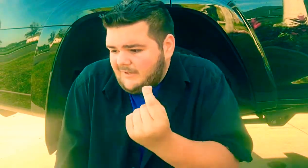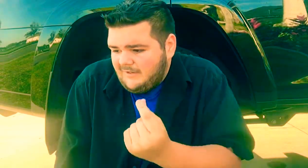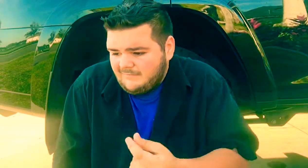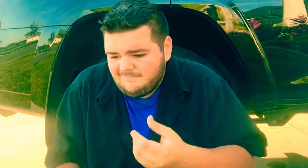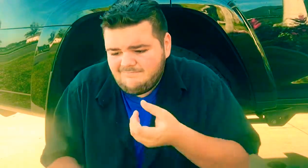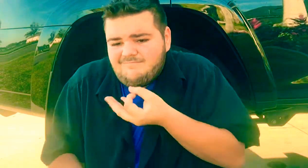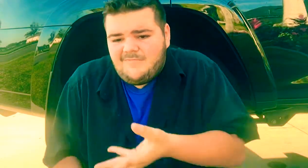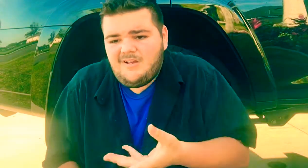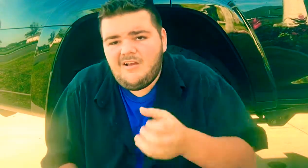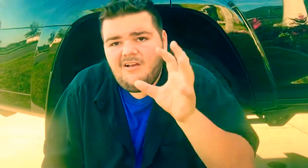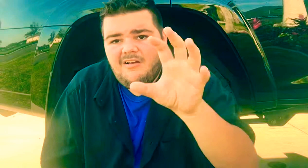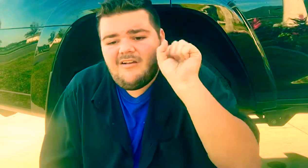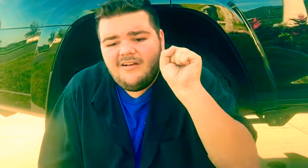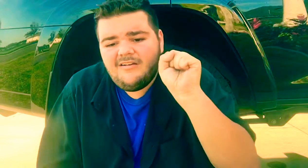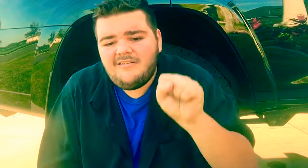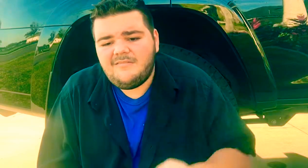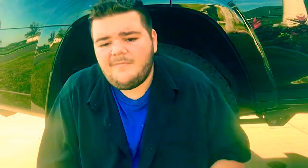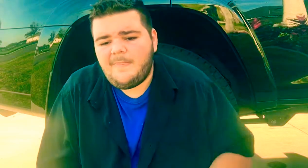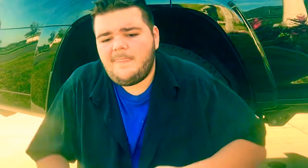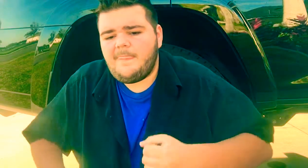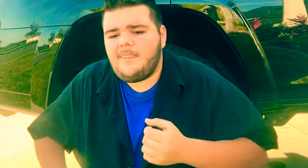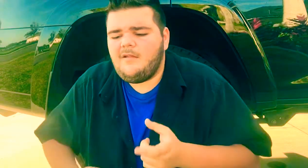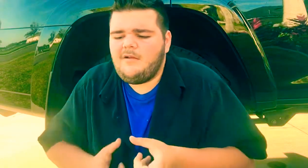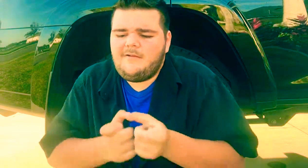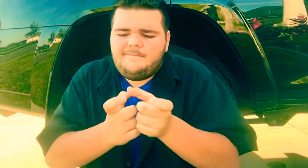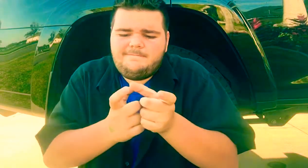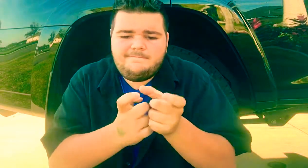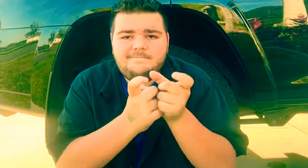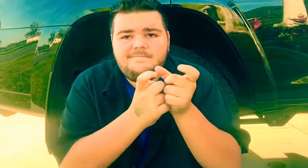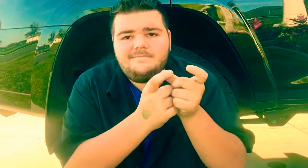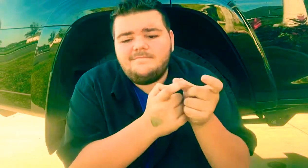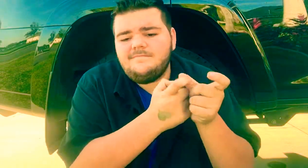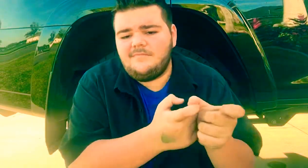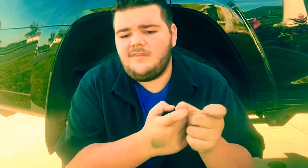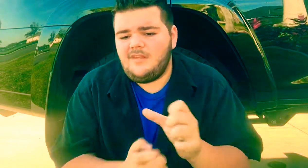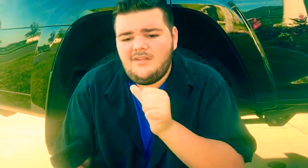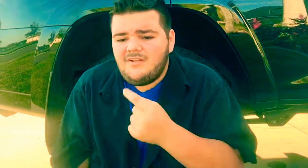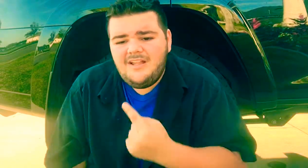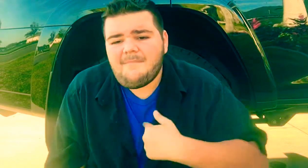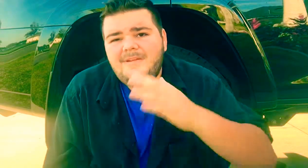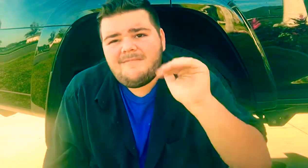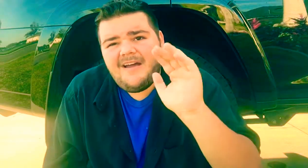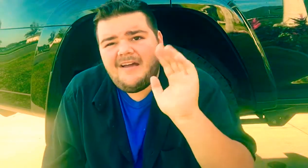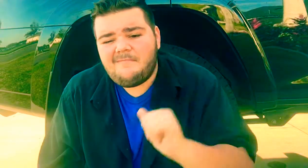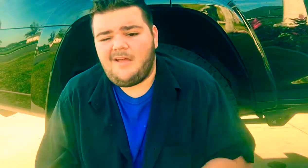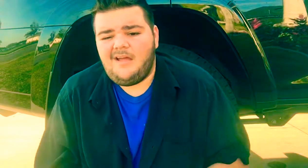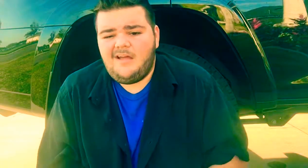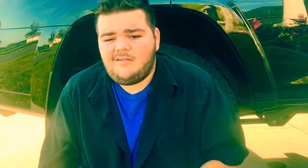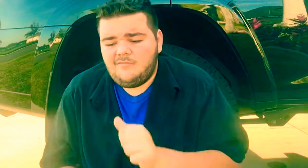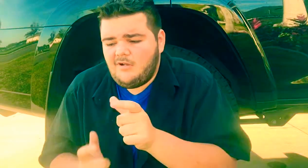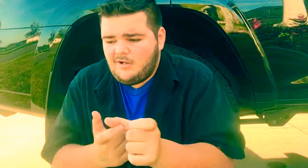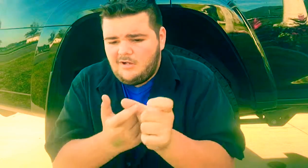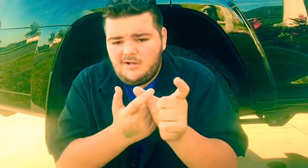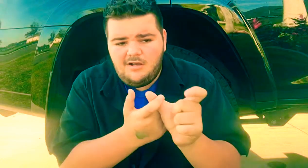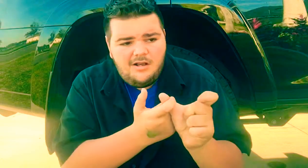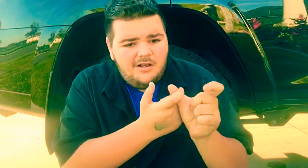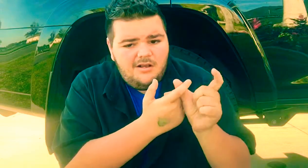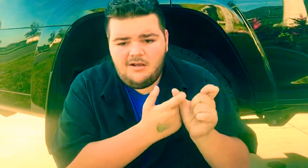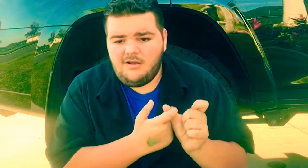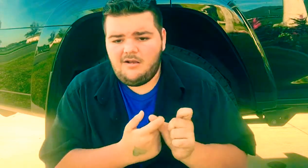われてもOh......Don't tell me why!Oh...